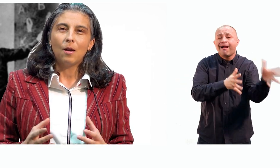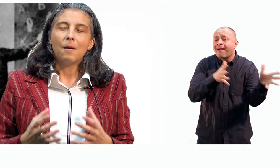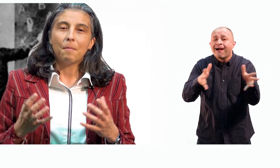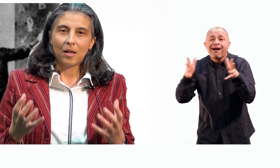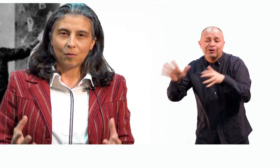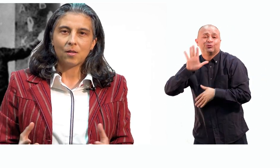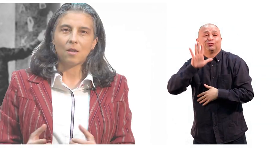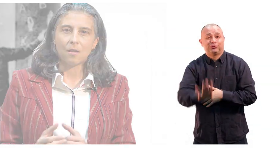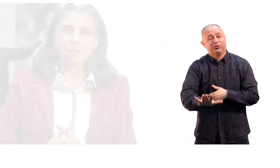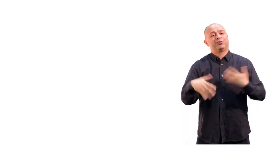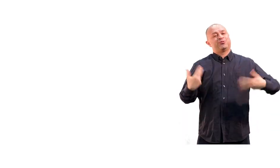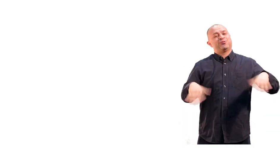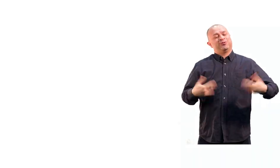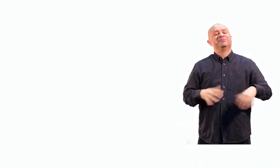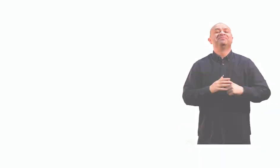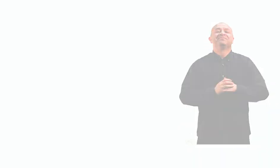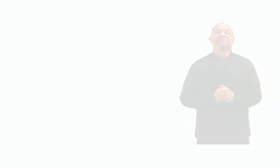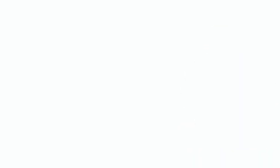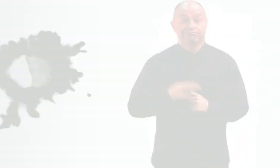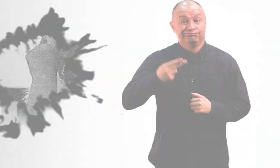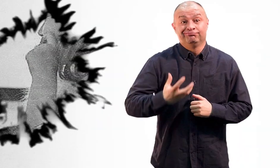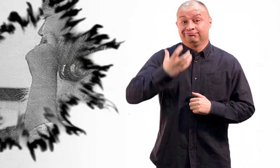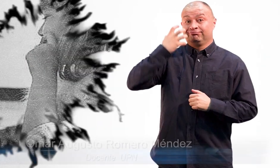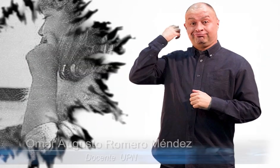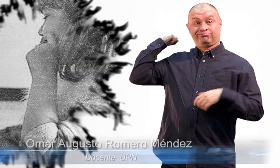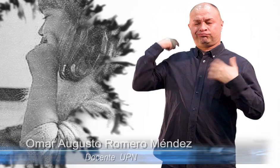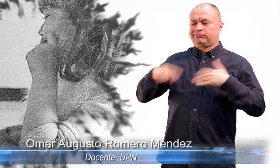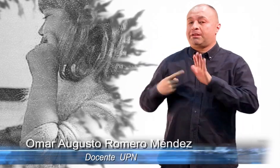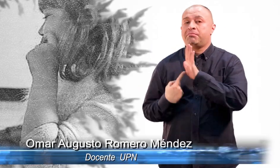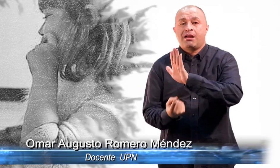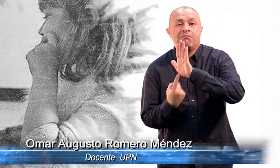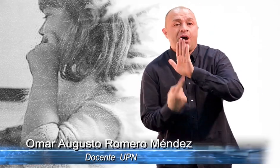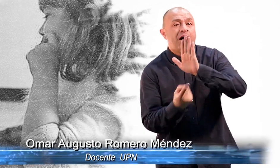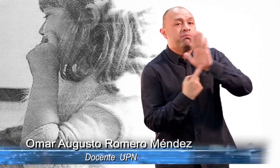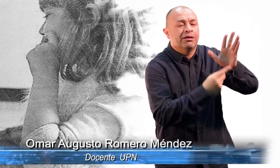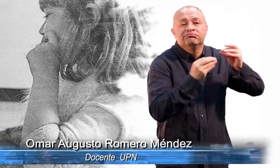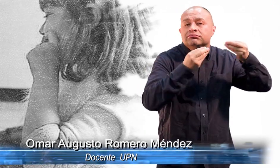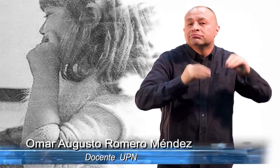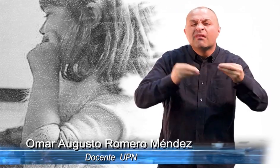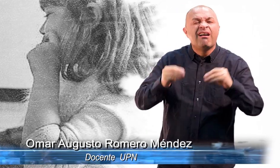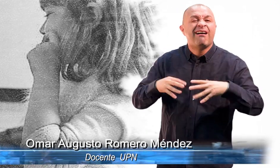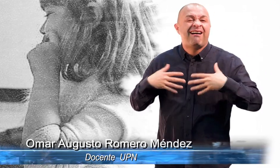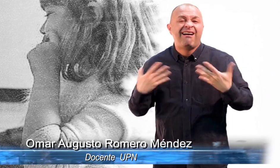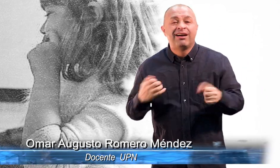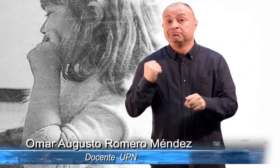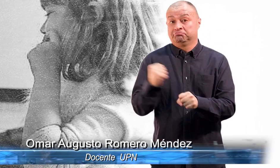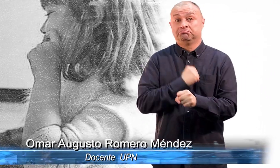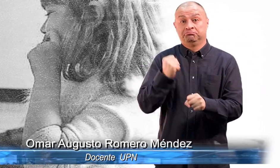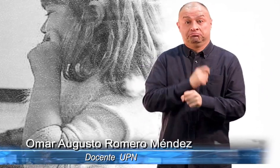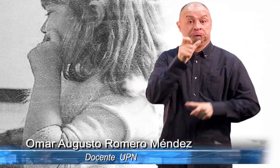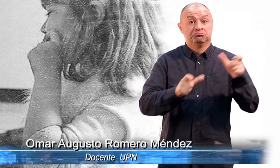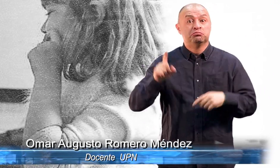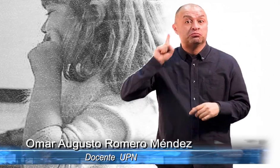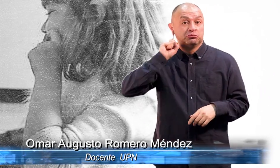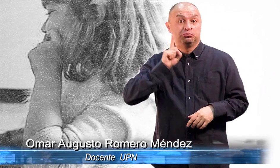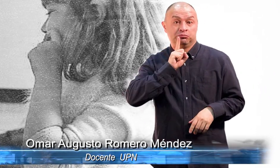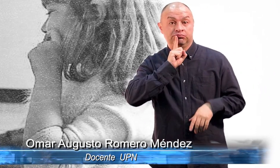para su enseñanza. Históricamente encontramos dos métodos para la enseñanza de las personas sordas, el método